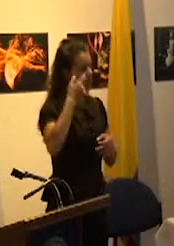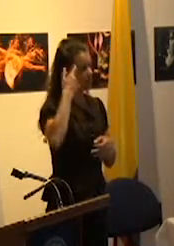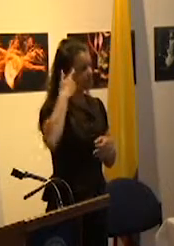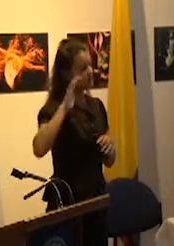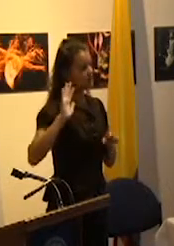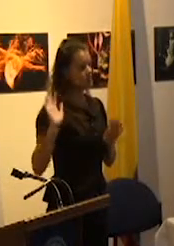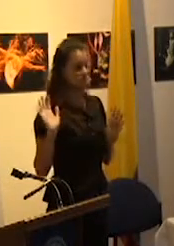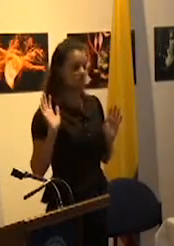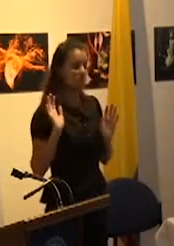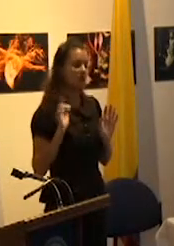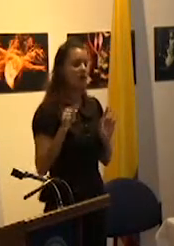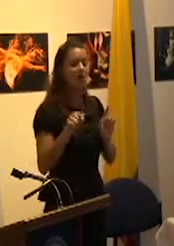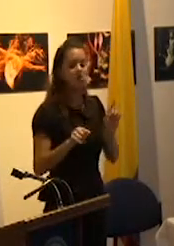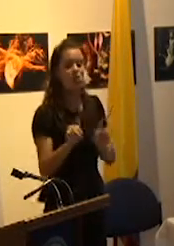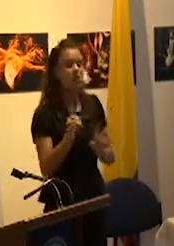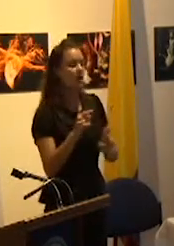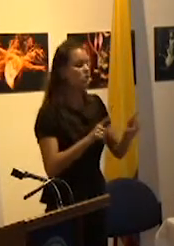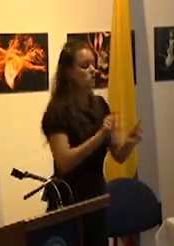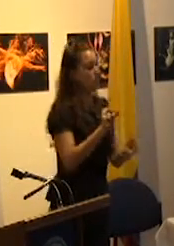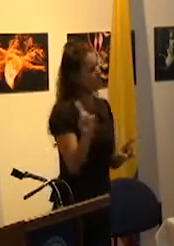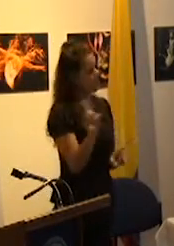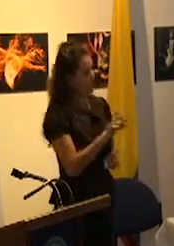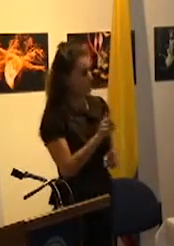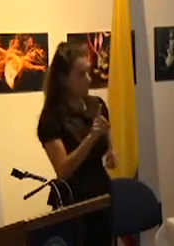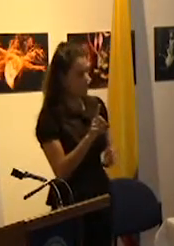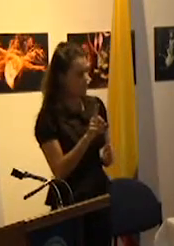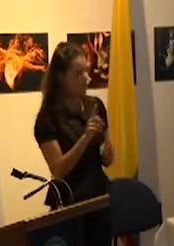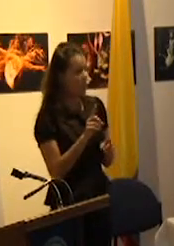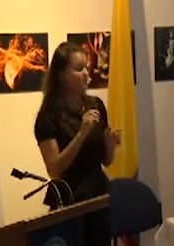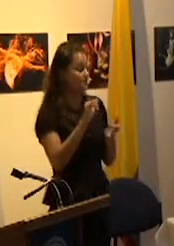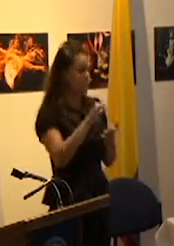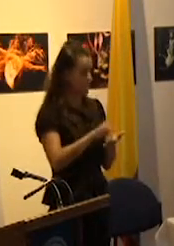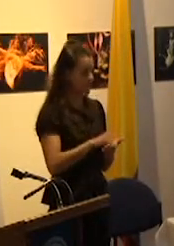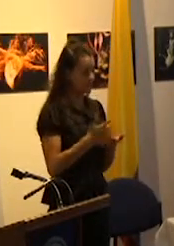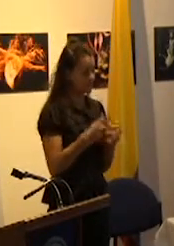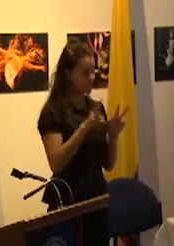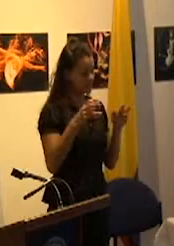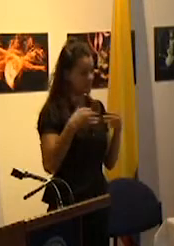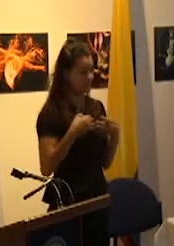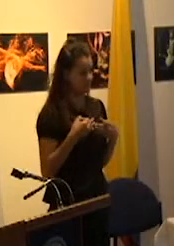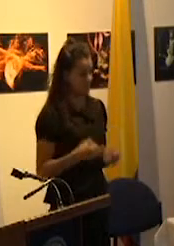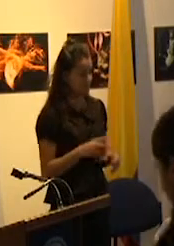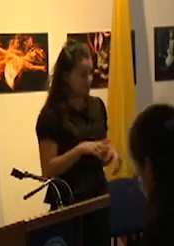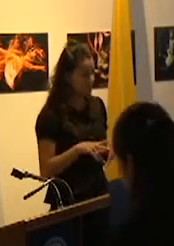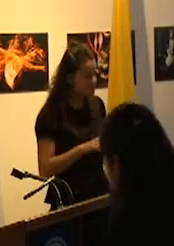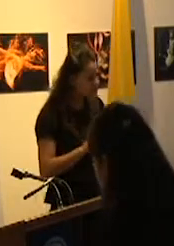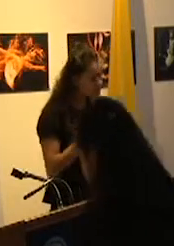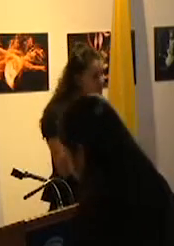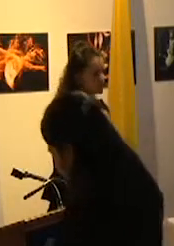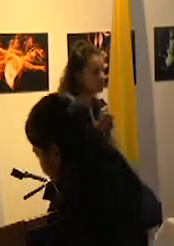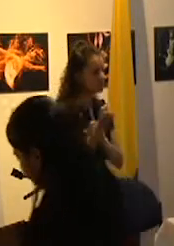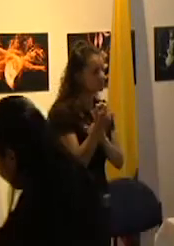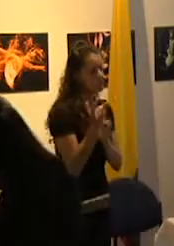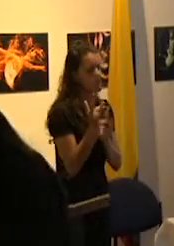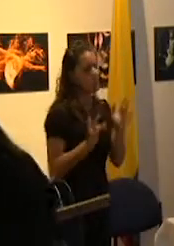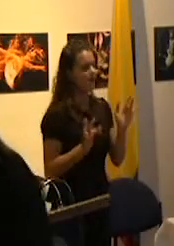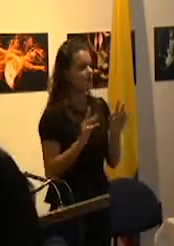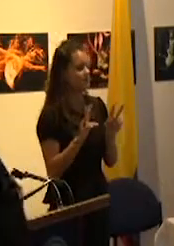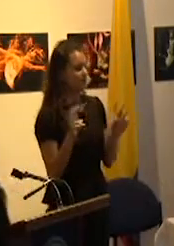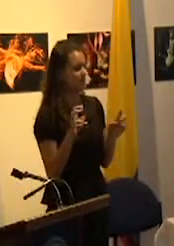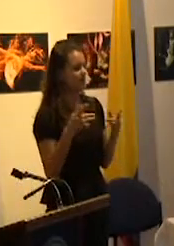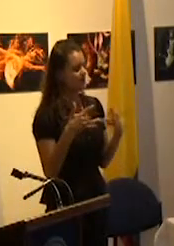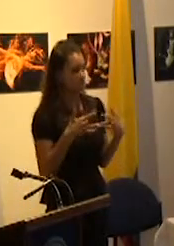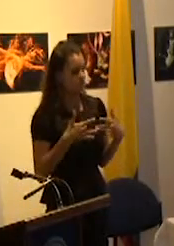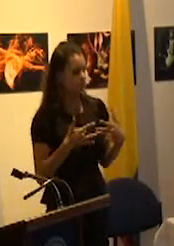generalizable de manera que la seguridad social queda escindida por completo de la solidaridad